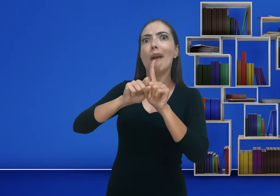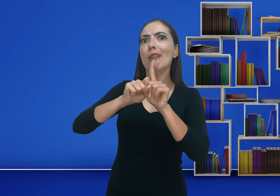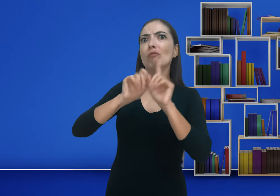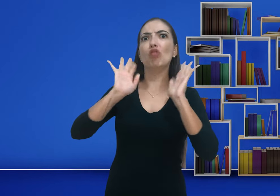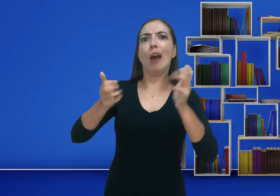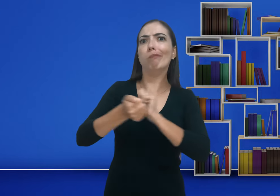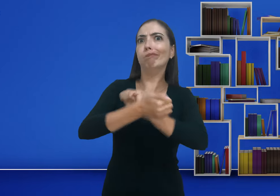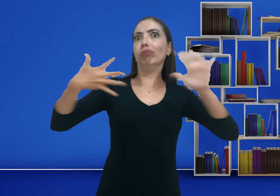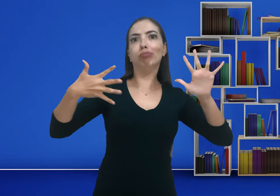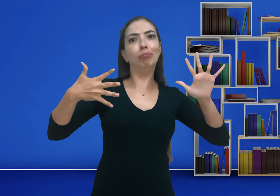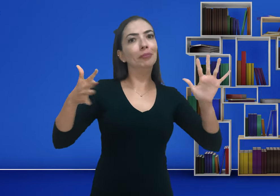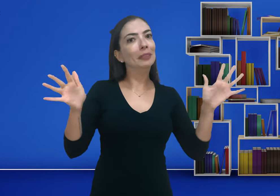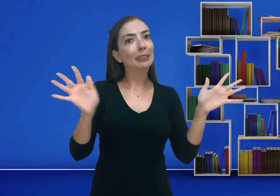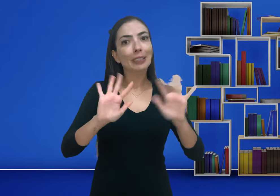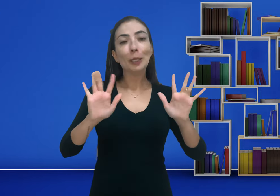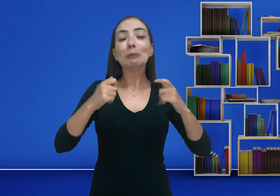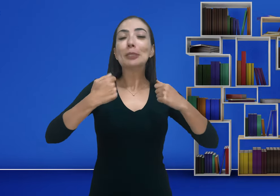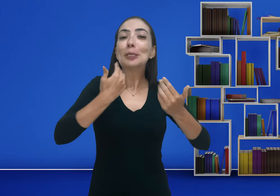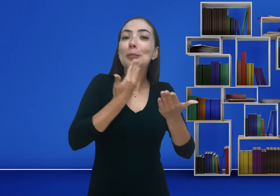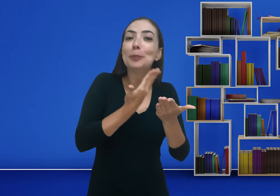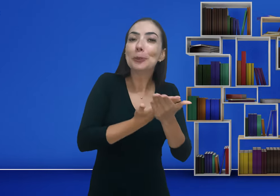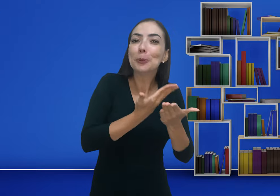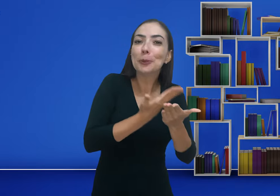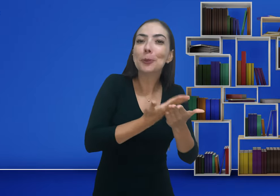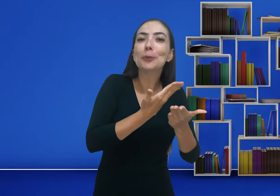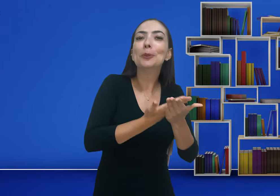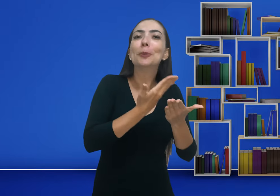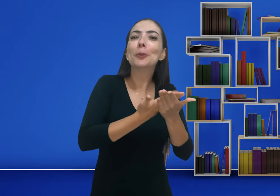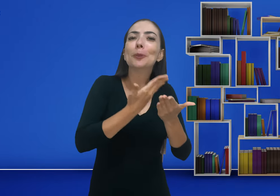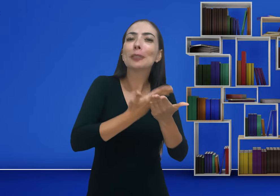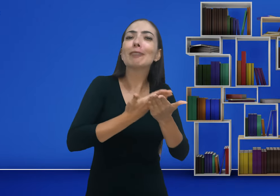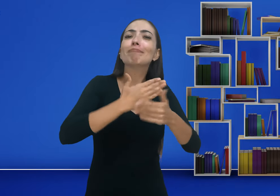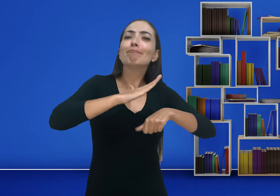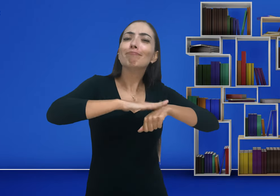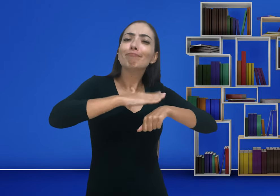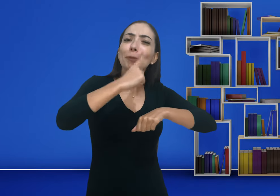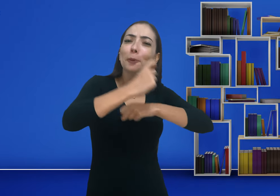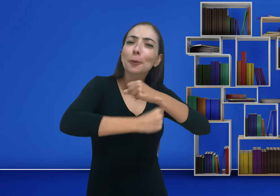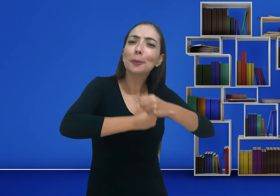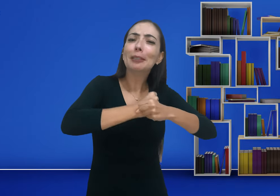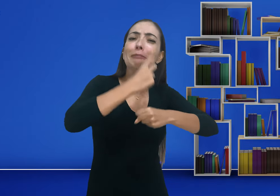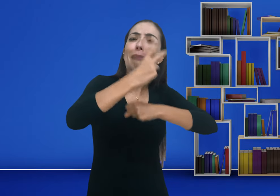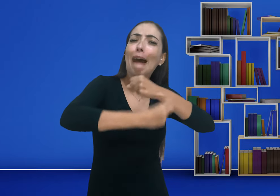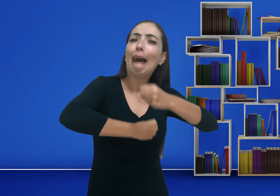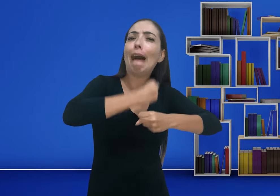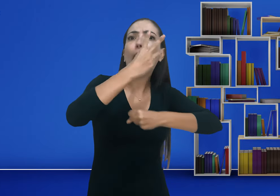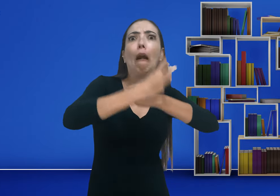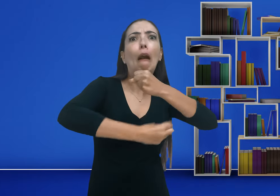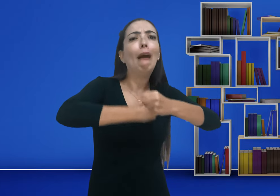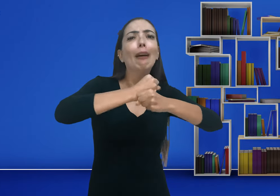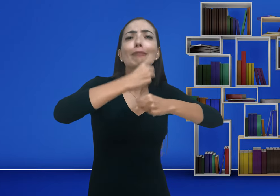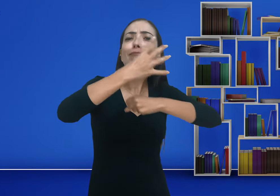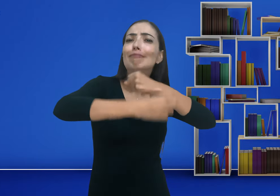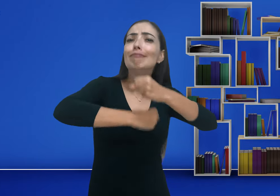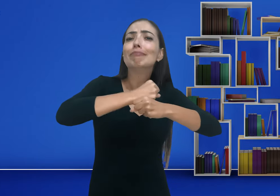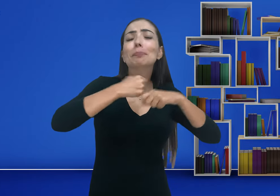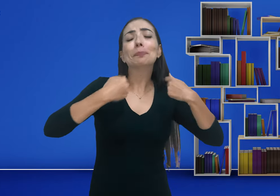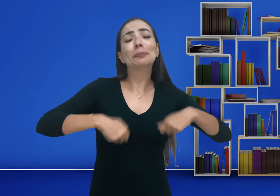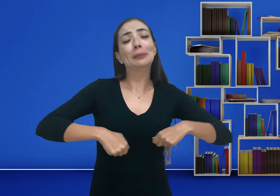preocupe se demorar um pouco mais. Continue estudando um, dois, três, quatro anos. Mas tenha paciência,